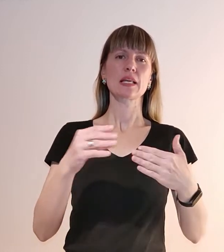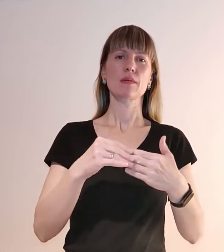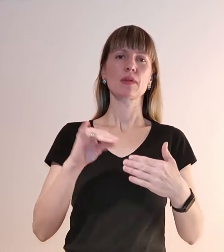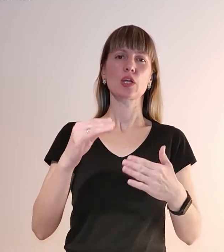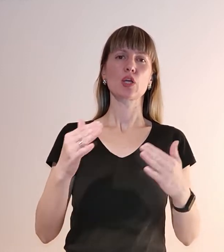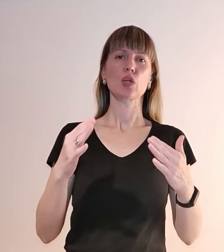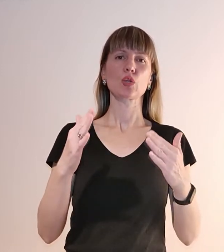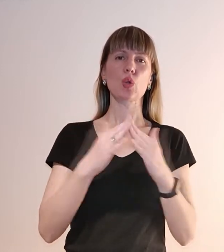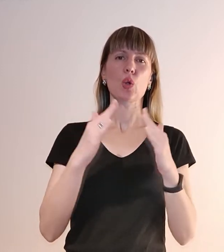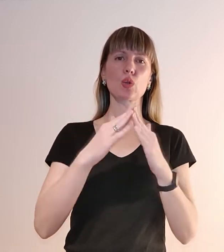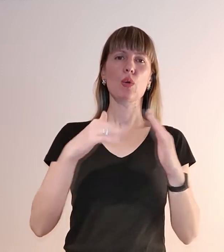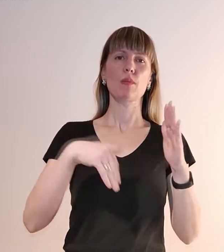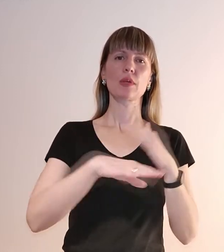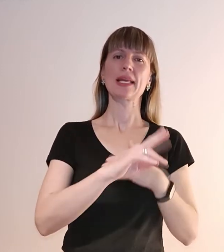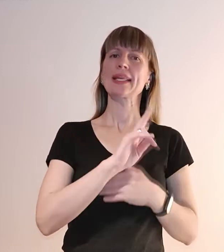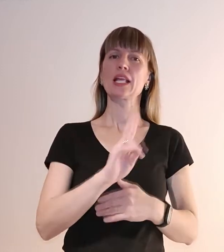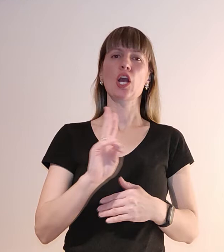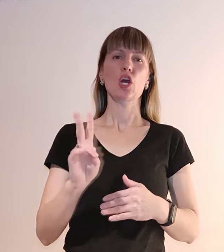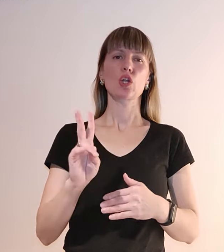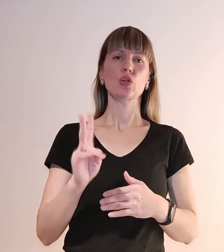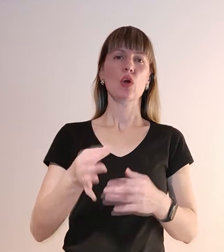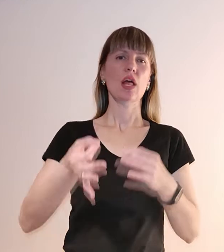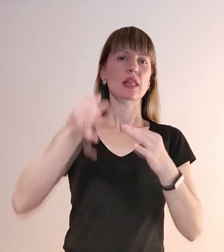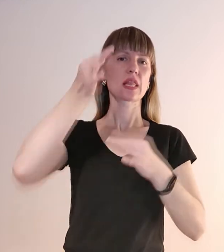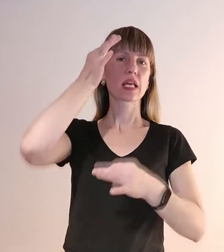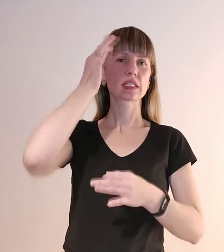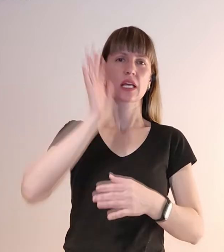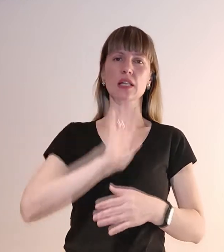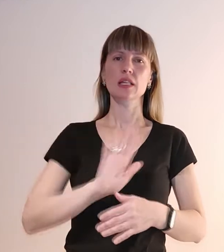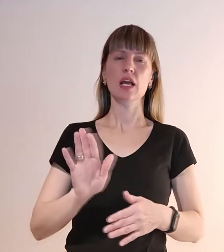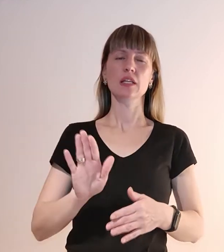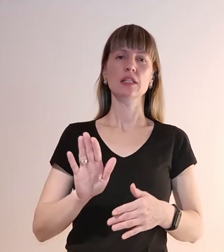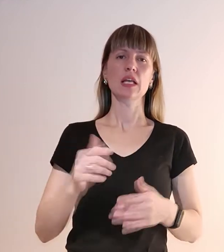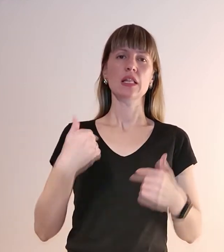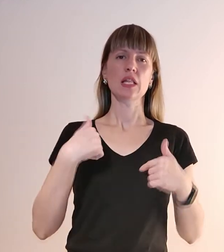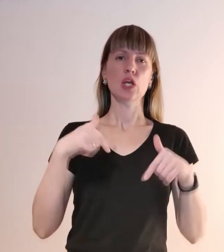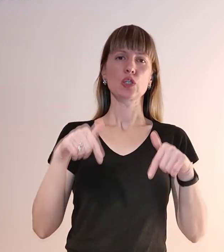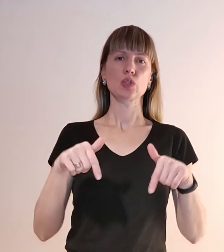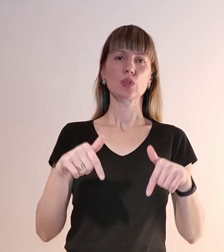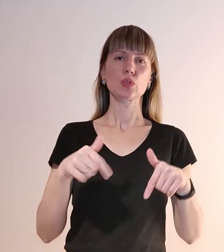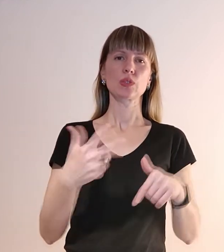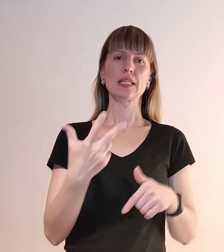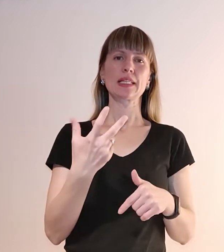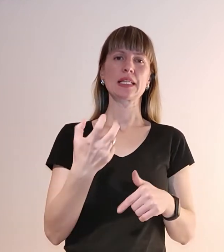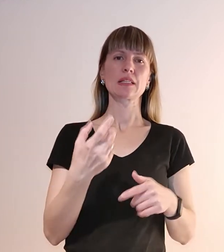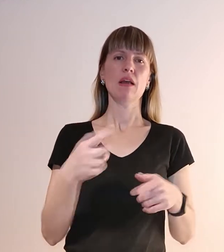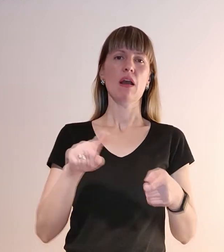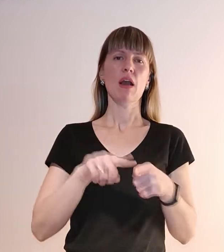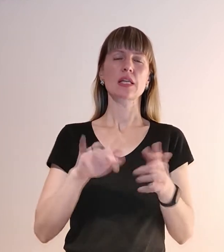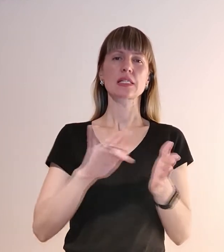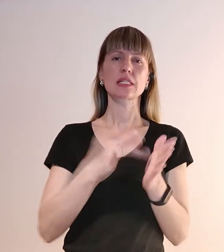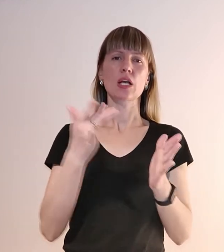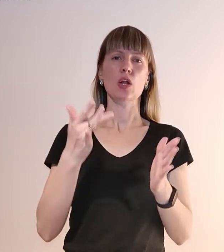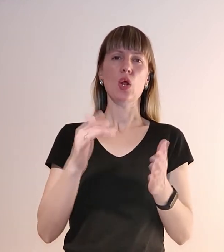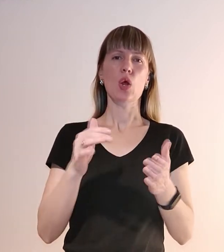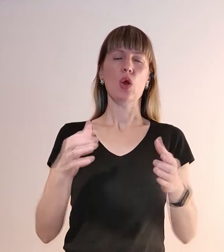пішли. І ніхто не згадає. Нас тут три стає в скло, товариство ягло, і